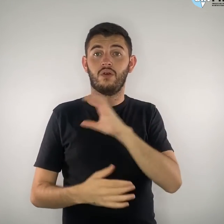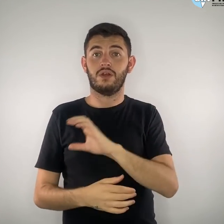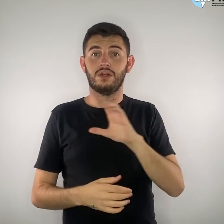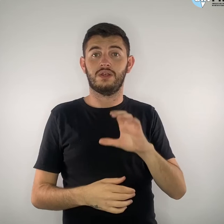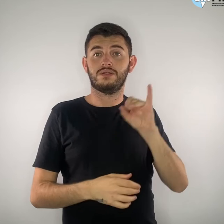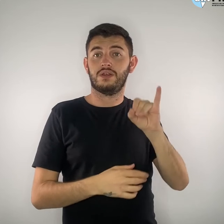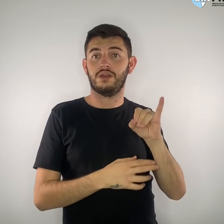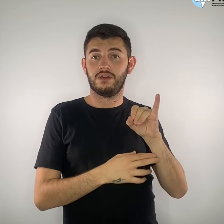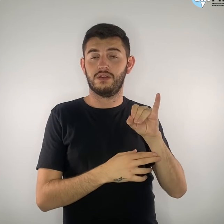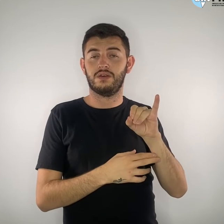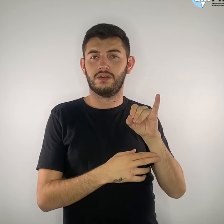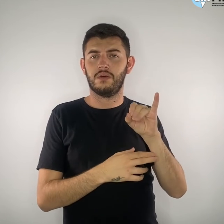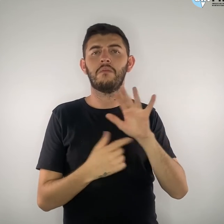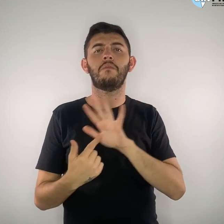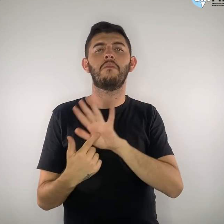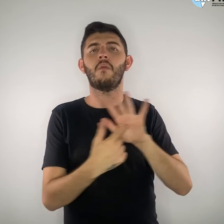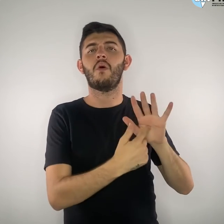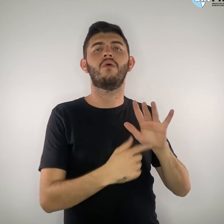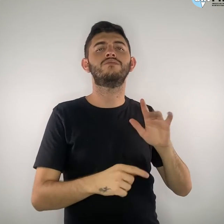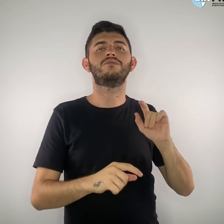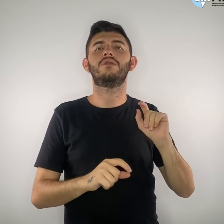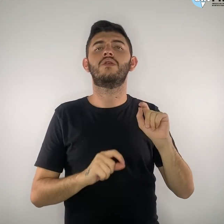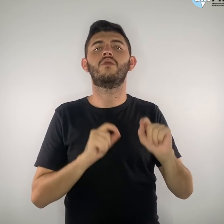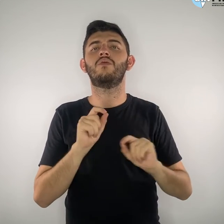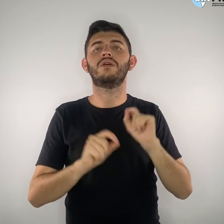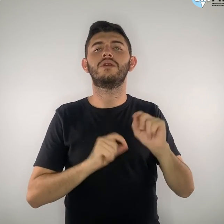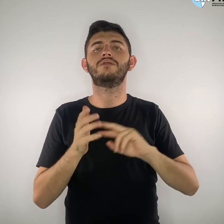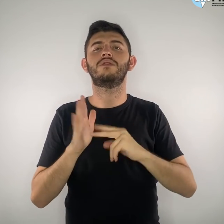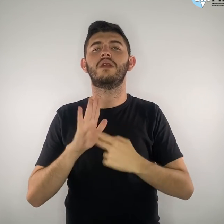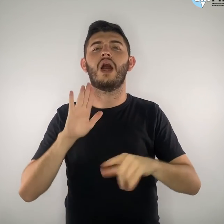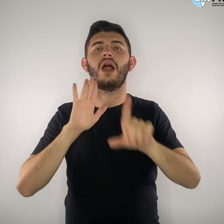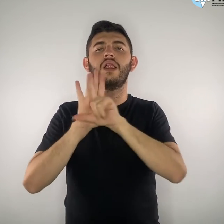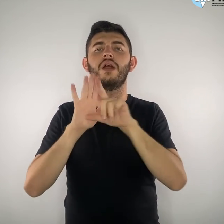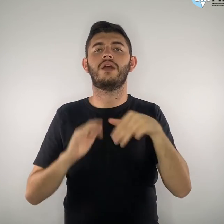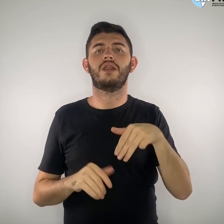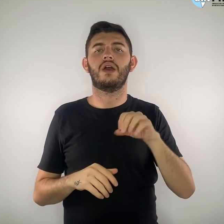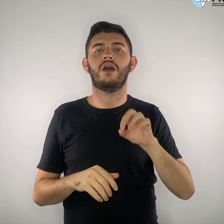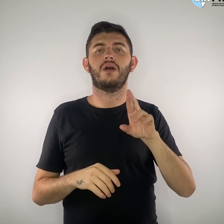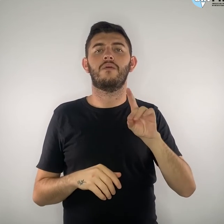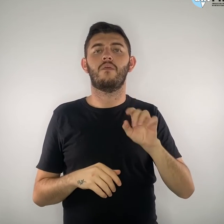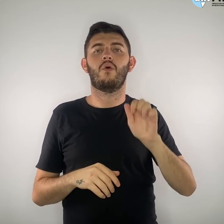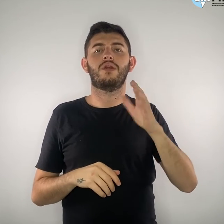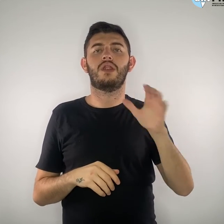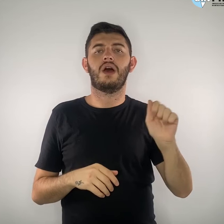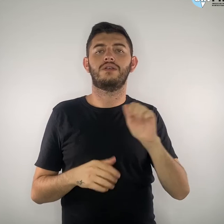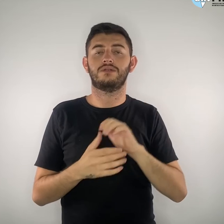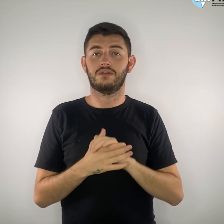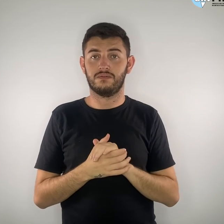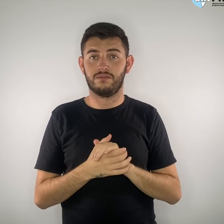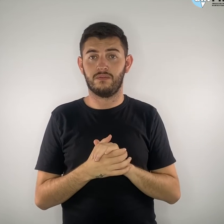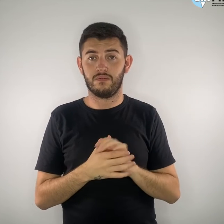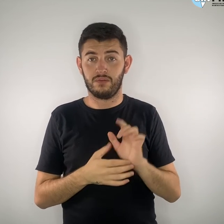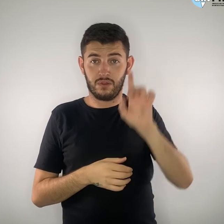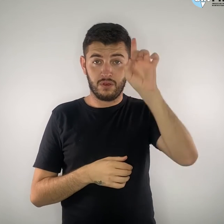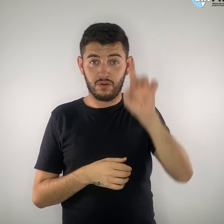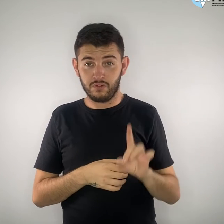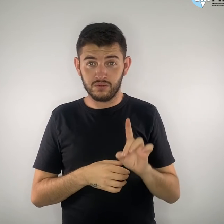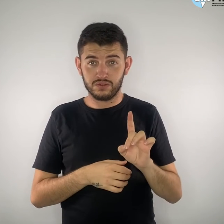ilustram o que é a Lei da Mordaça. Um diretor que infringe as leis do país